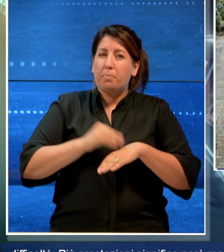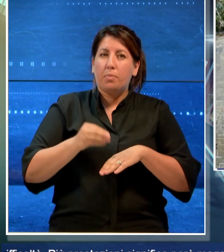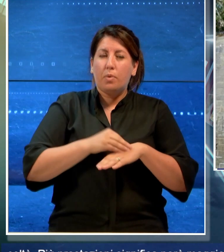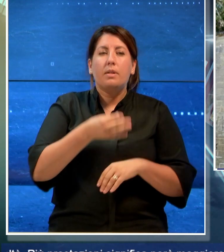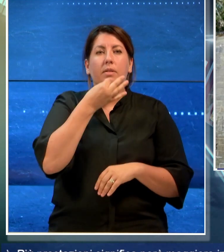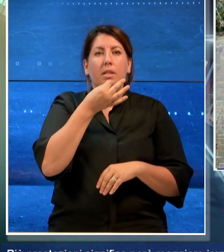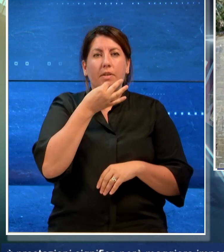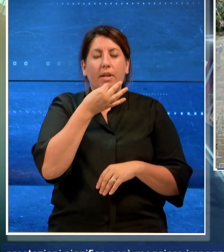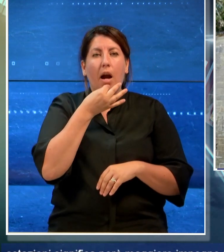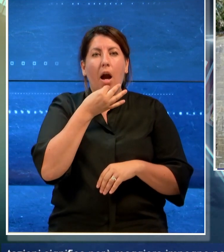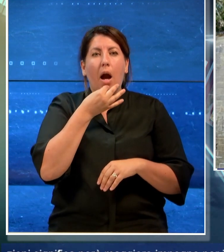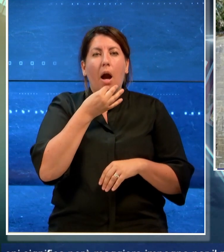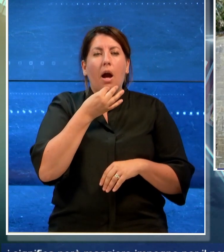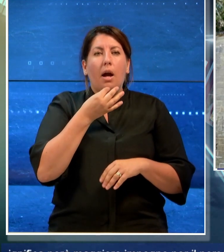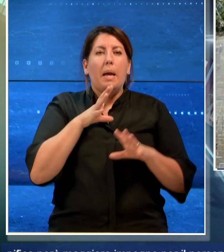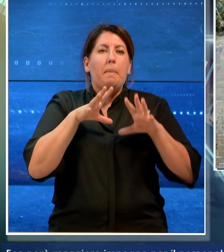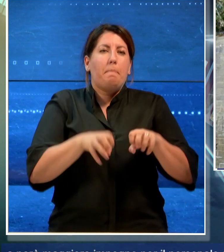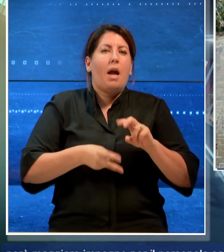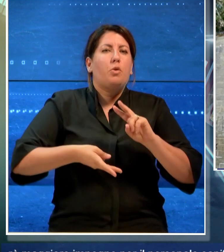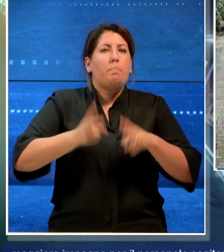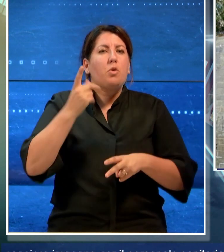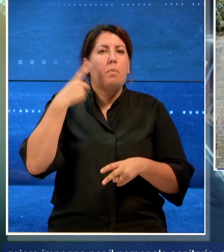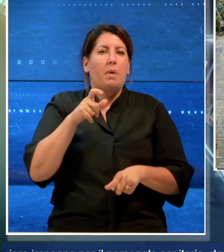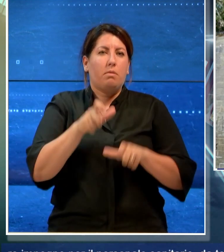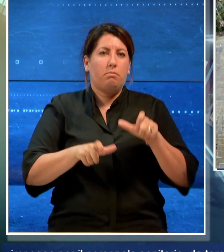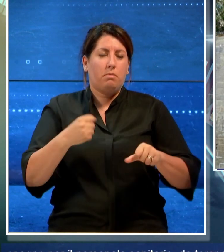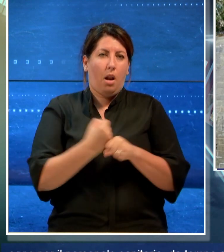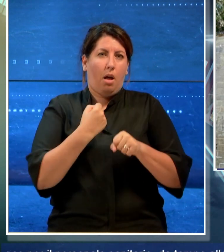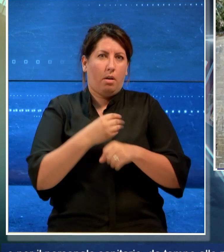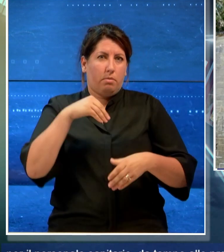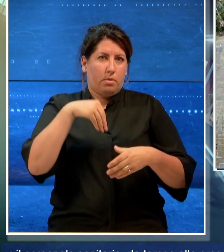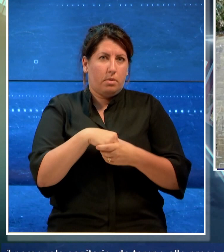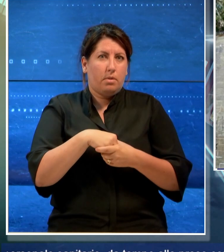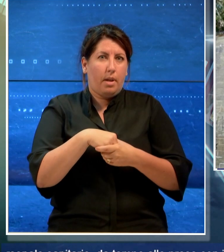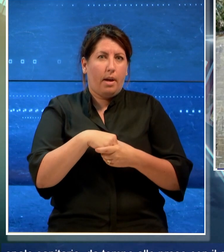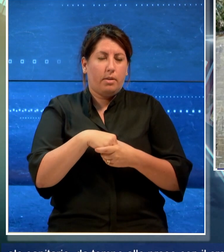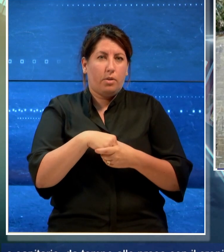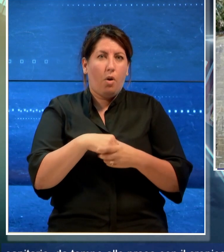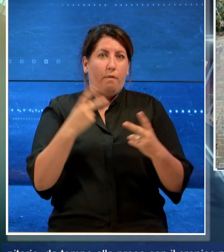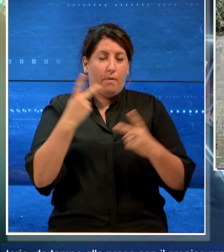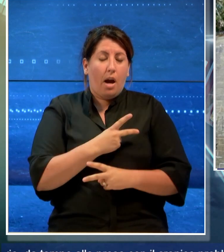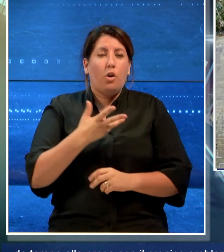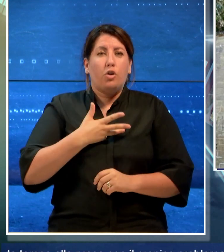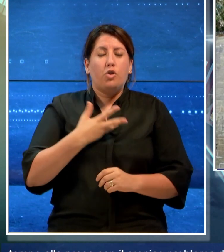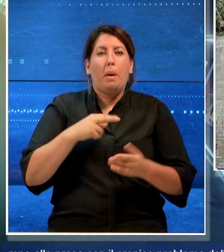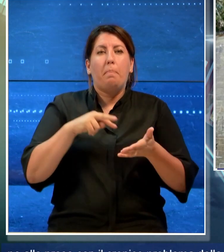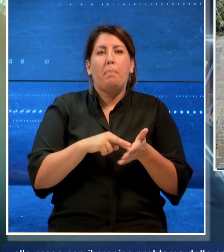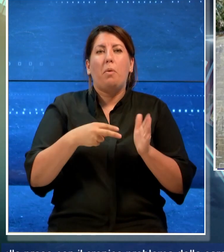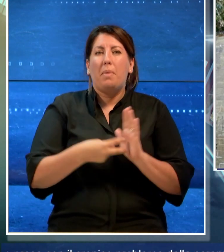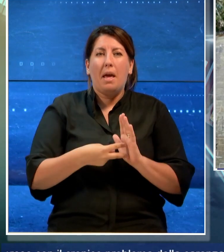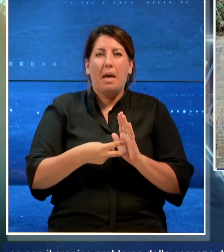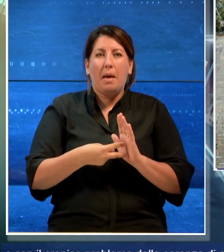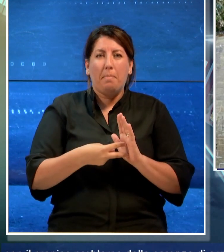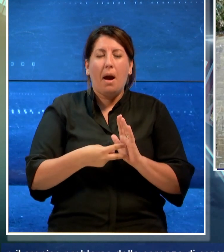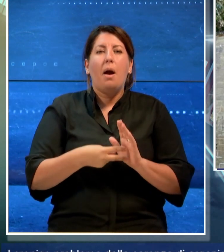maggiore impegno per il personale sanitario, da tempo alle prese con il cronico problema della carenza